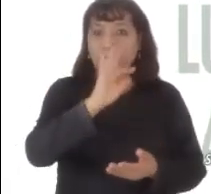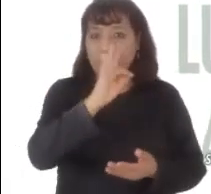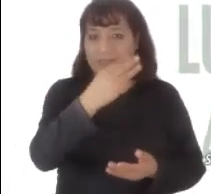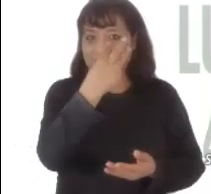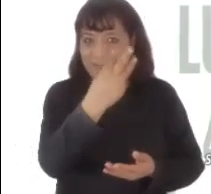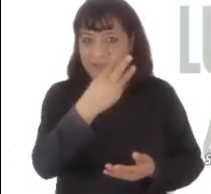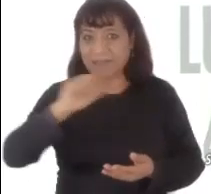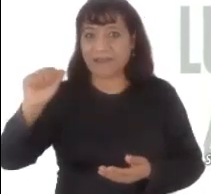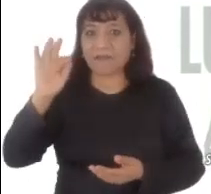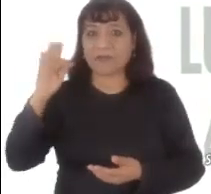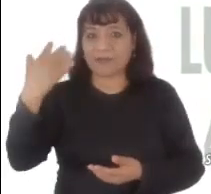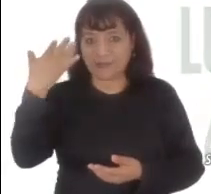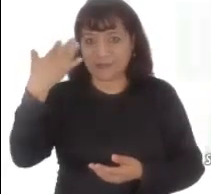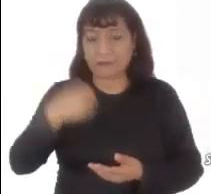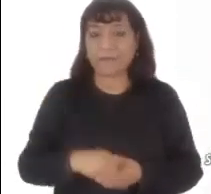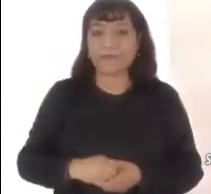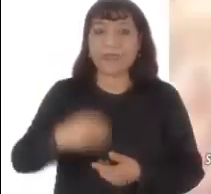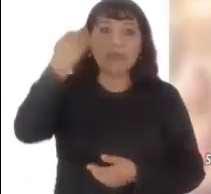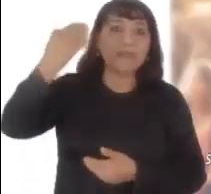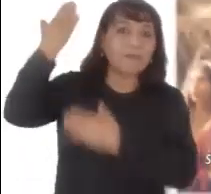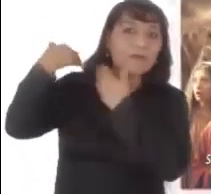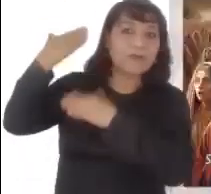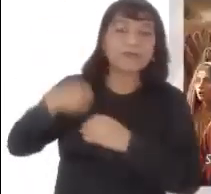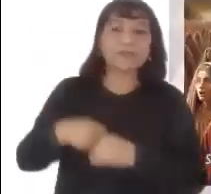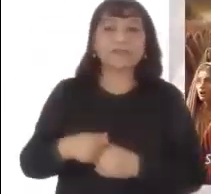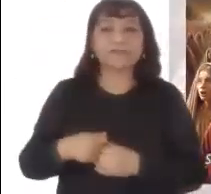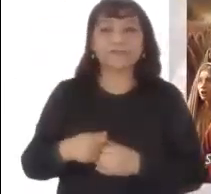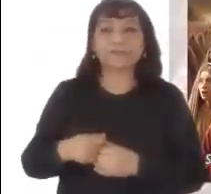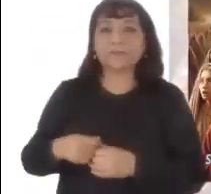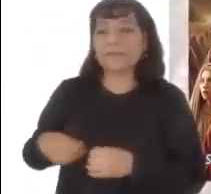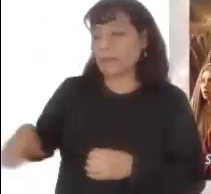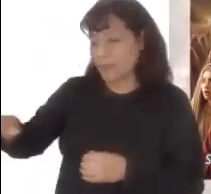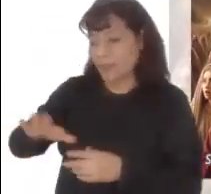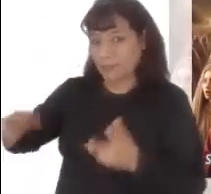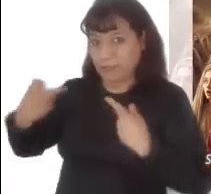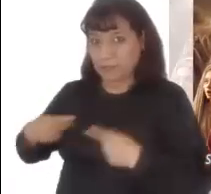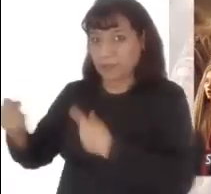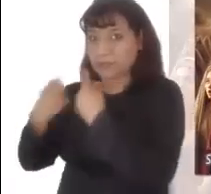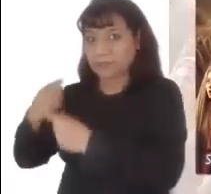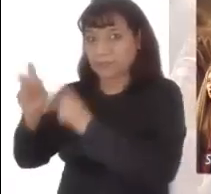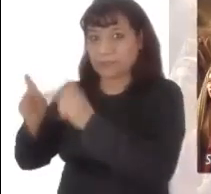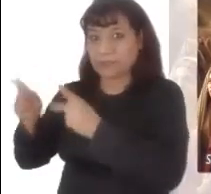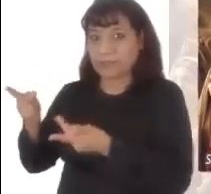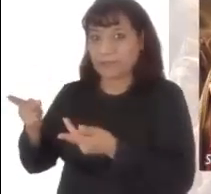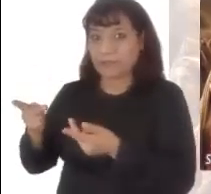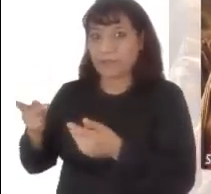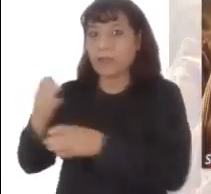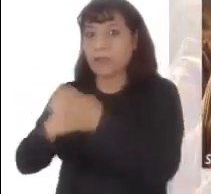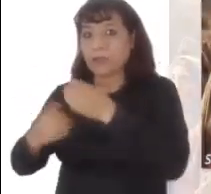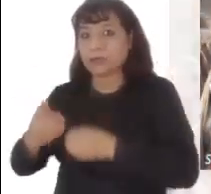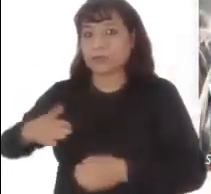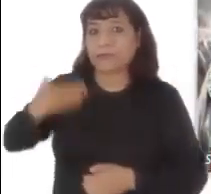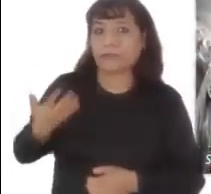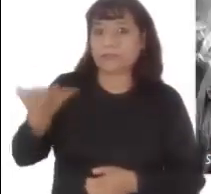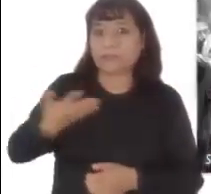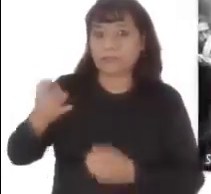del 43 al 45. En aquel tiempo, como todos comentaban admirados los prodigios que